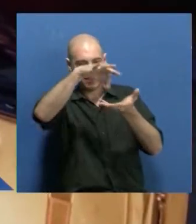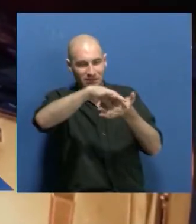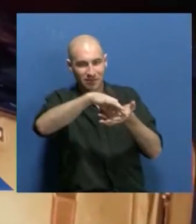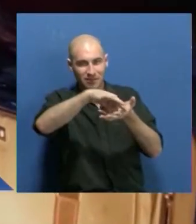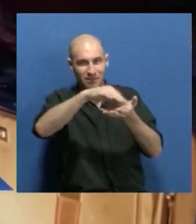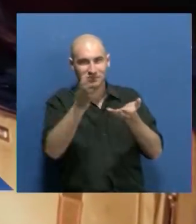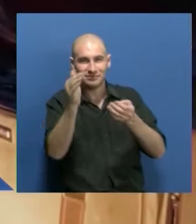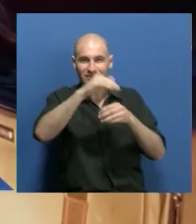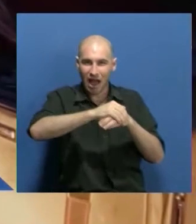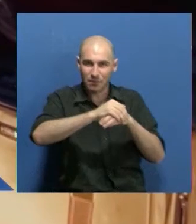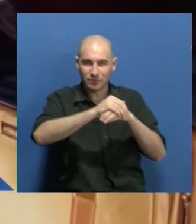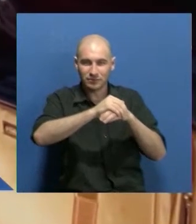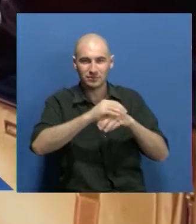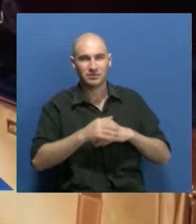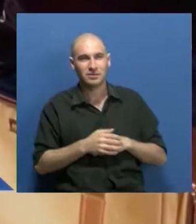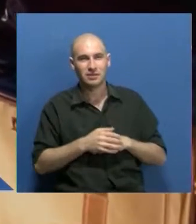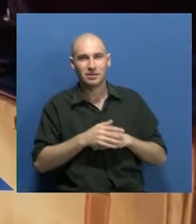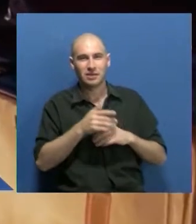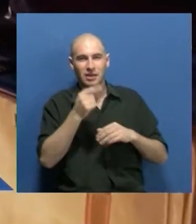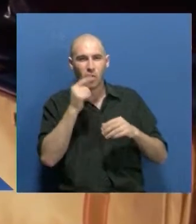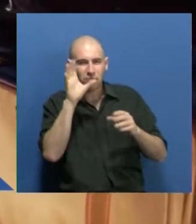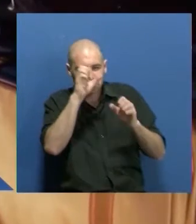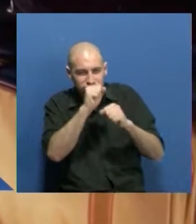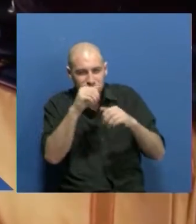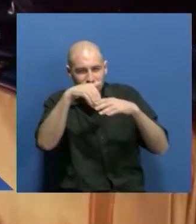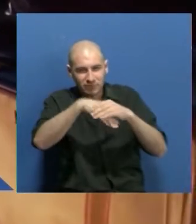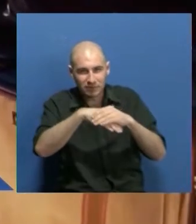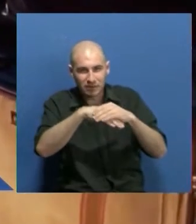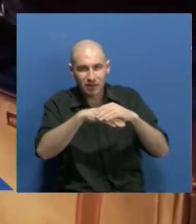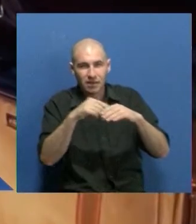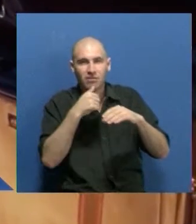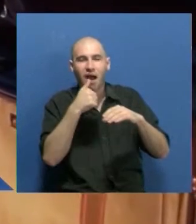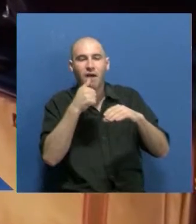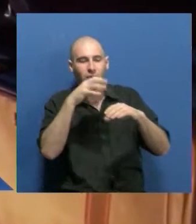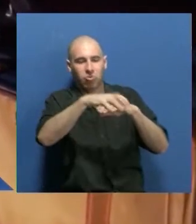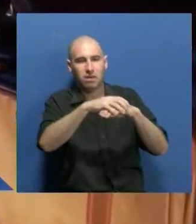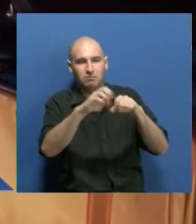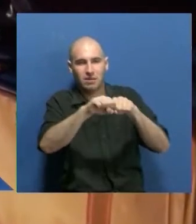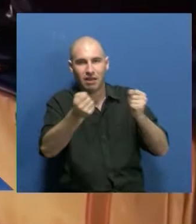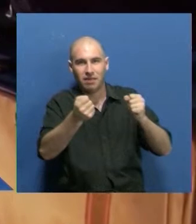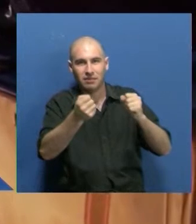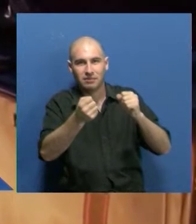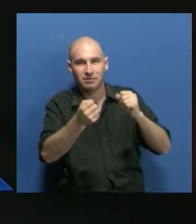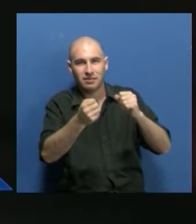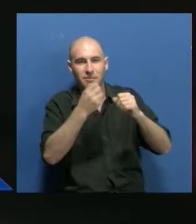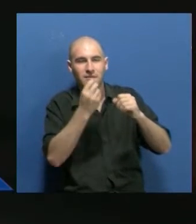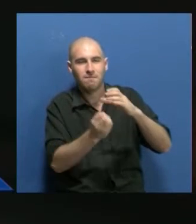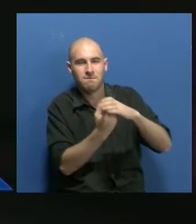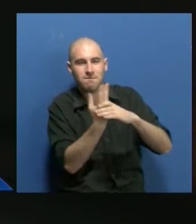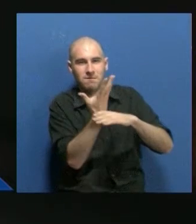tapo, está en la oscuridad, la ahogo, se rompe y florece. Entonces,